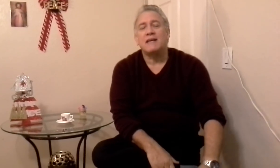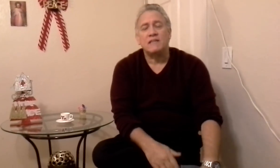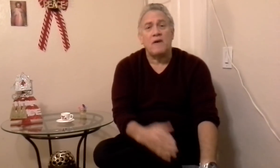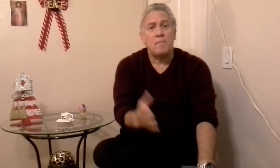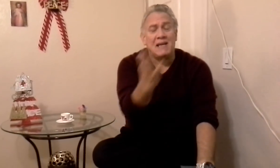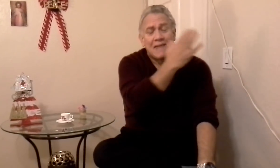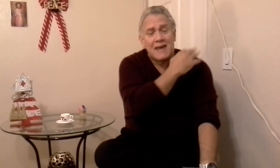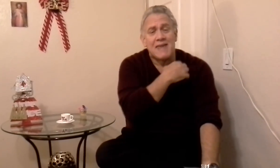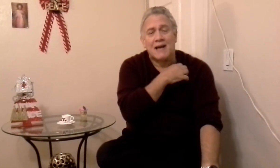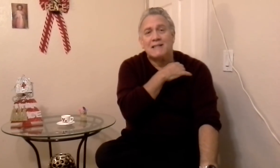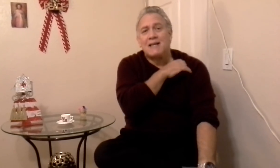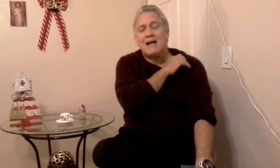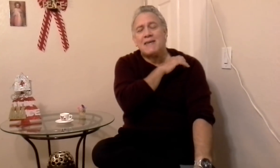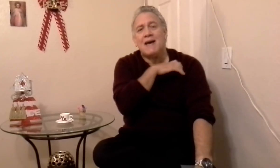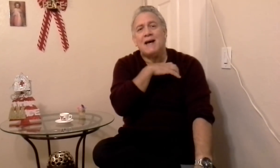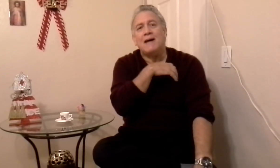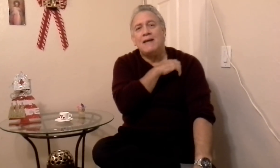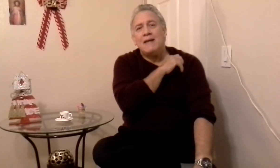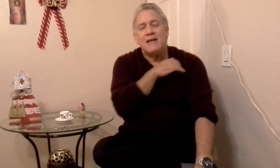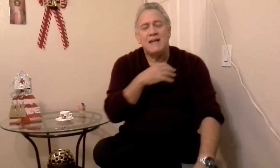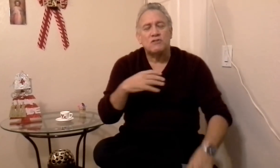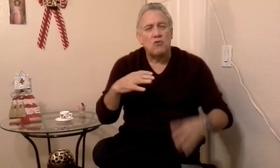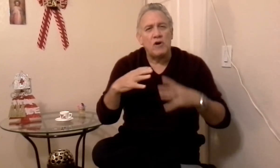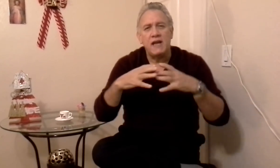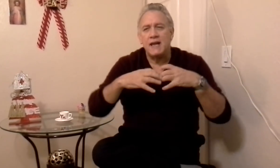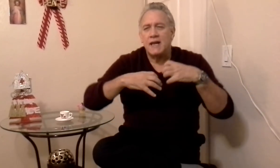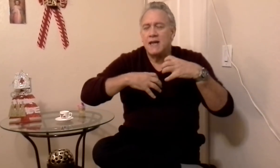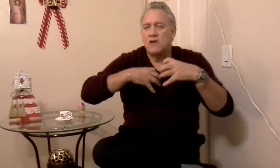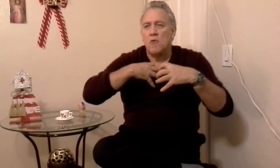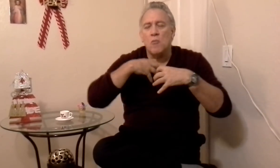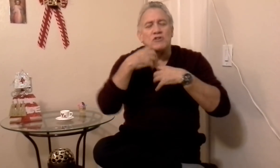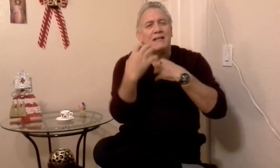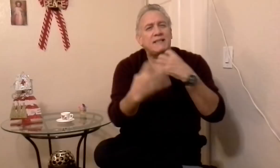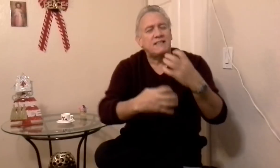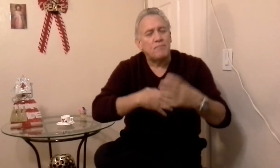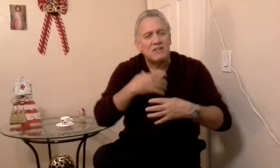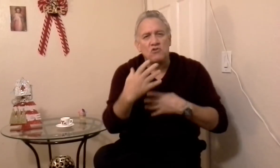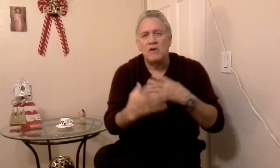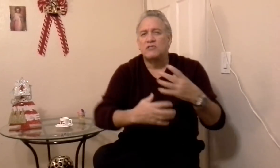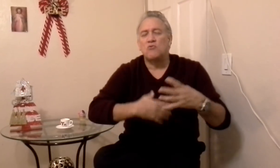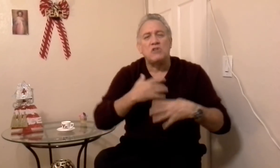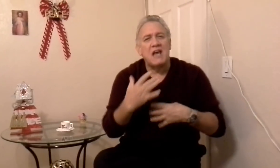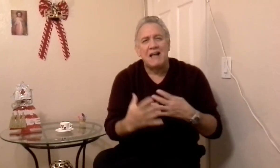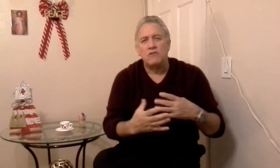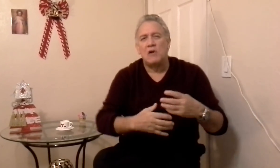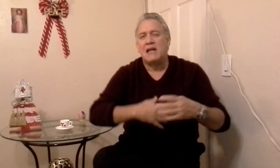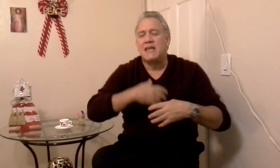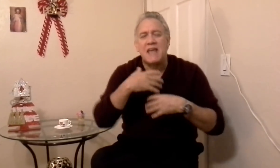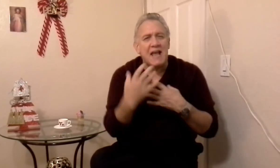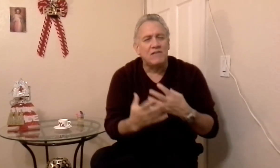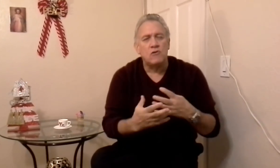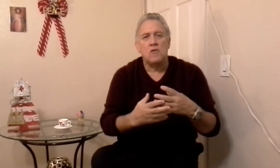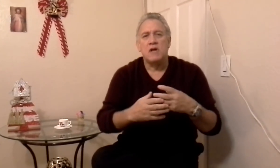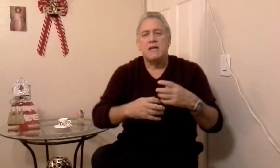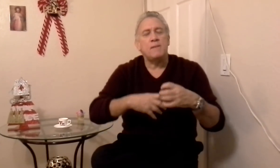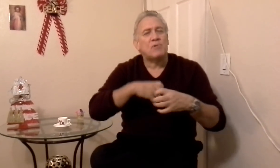que es familia de ella, que están allá, y estoy con mucha anticipación estudiando y leyendo y